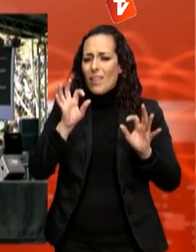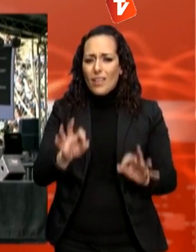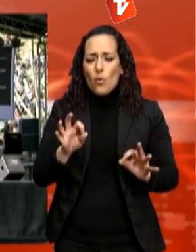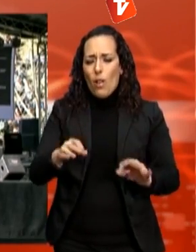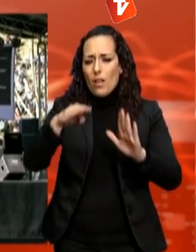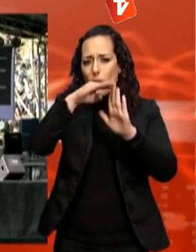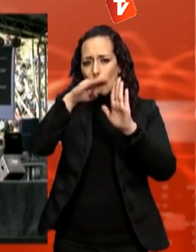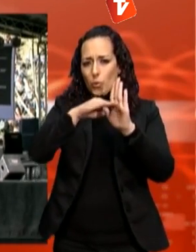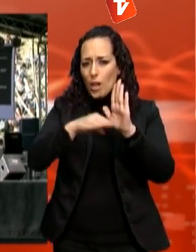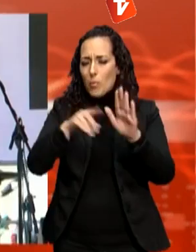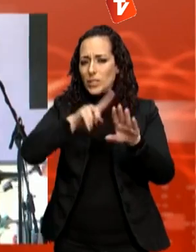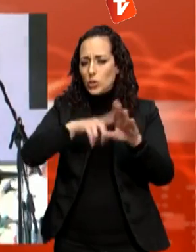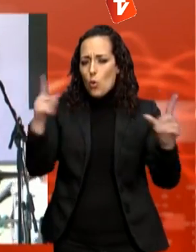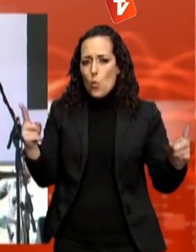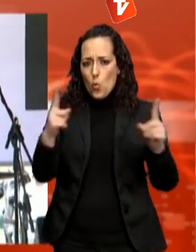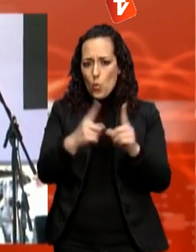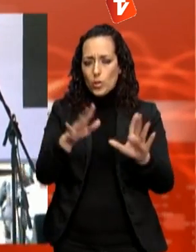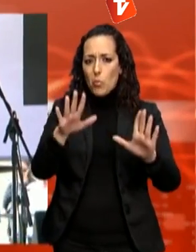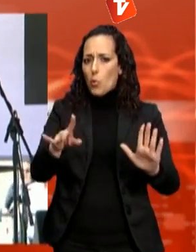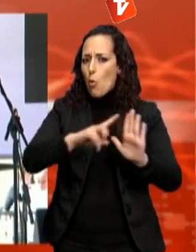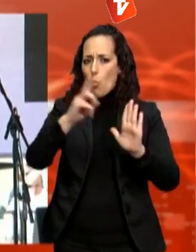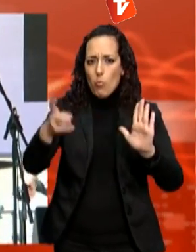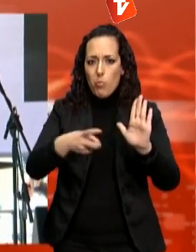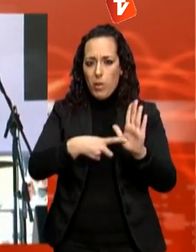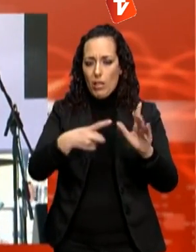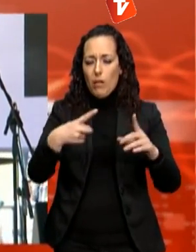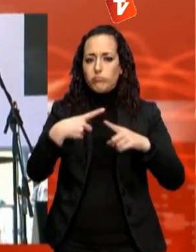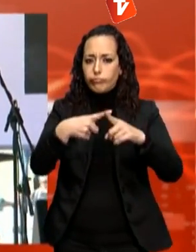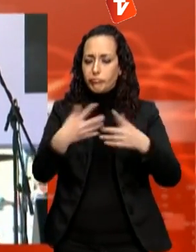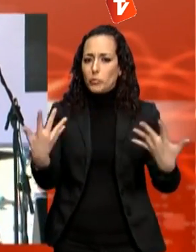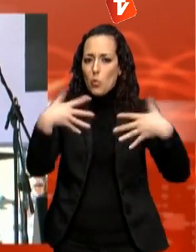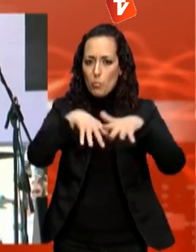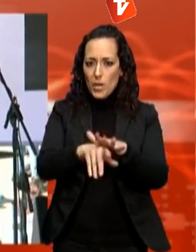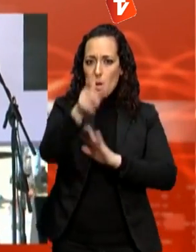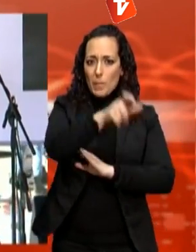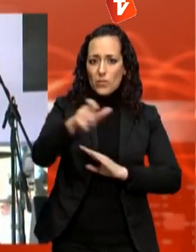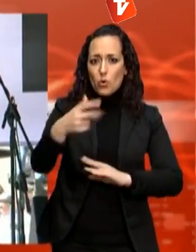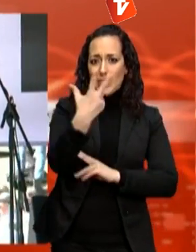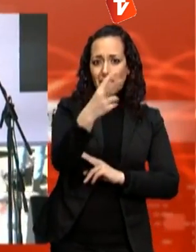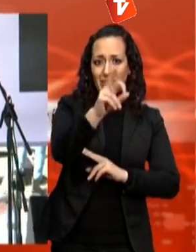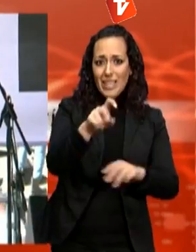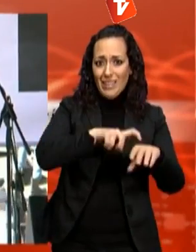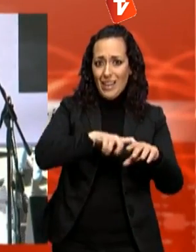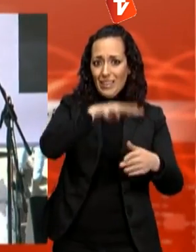programació més curta però completa que combina músics de fora amb una trentena de músics catalans.